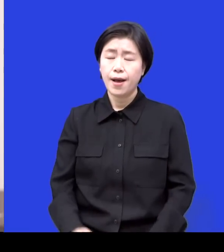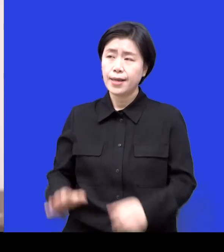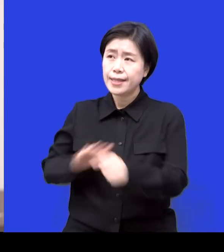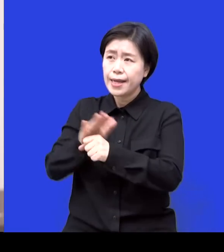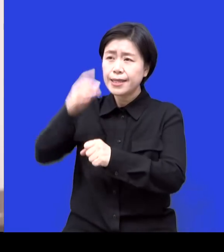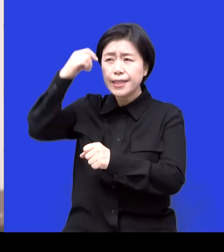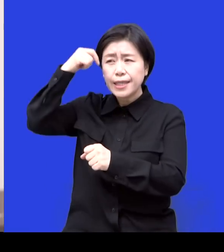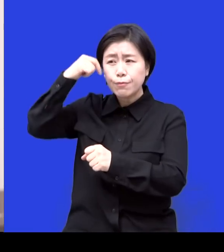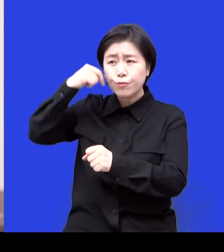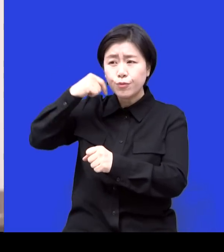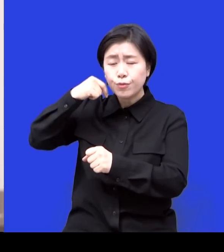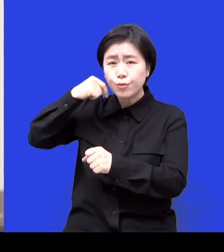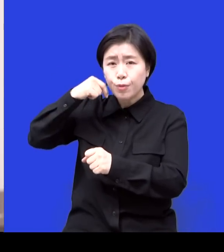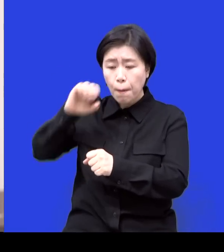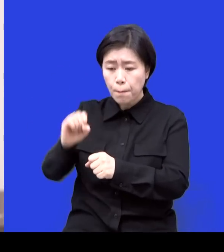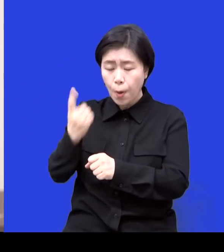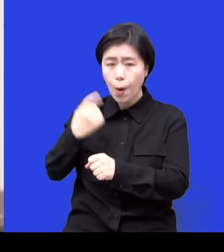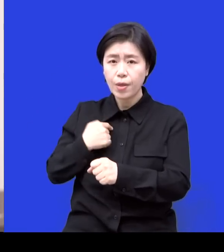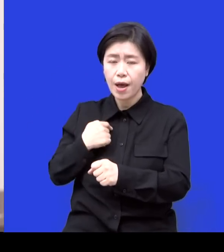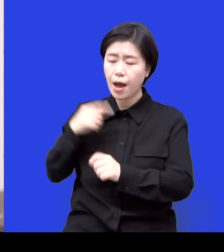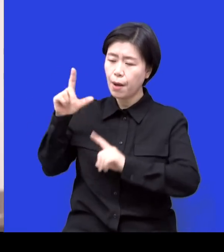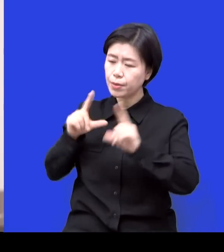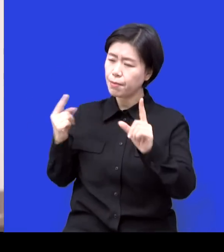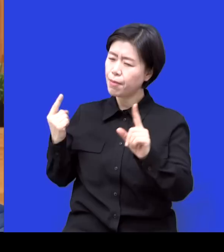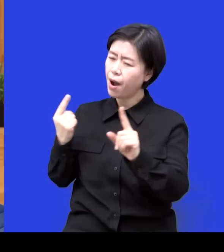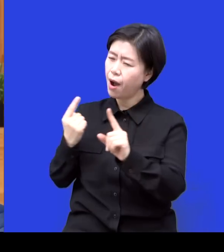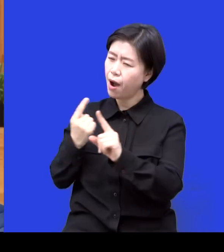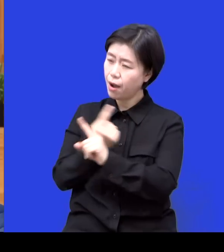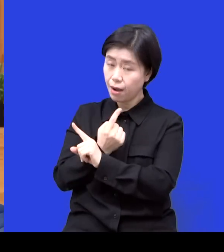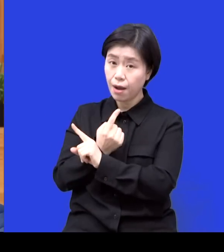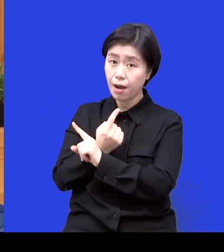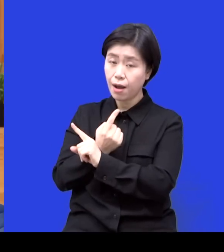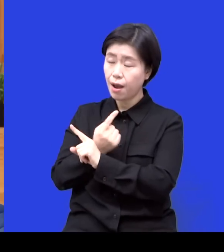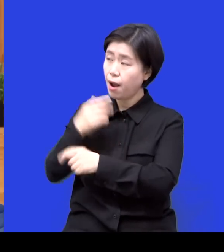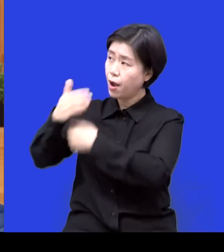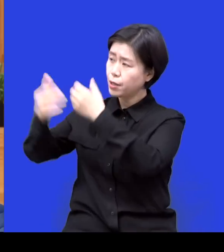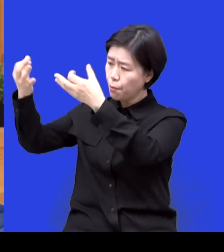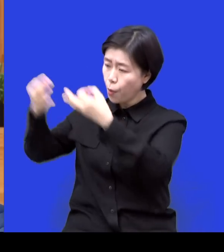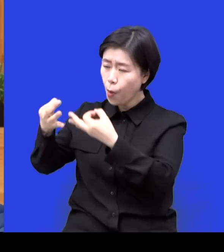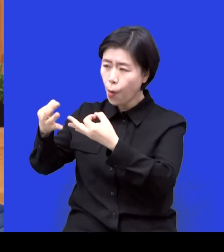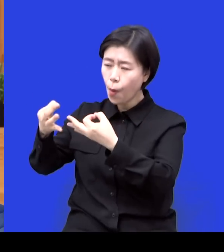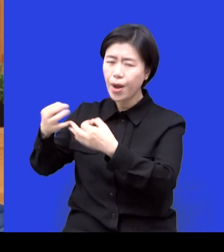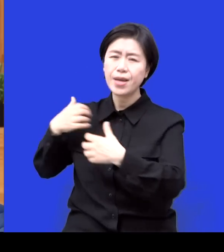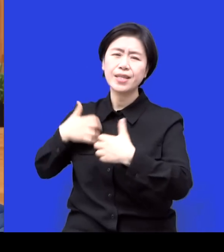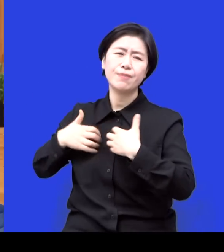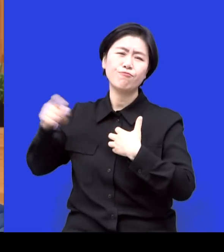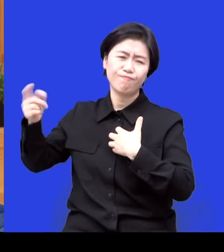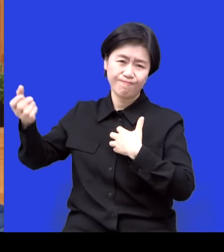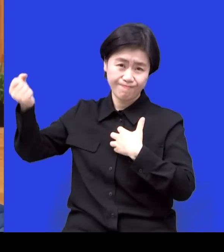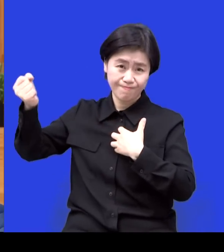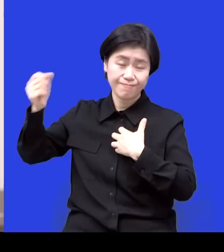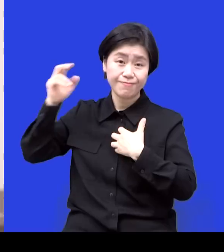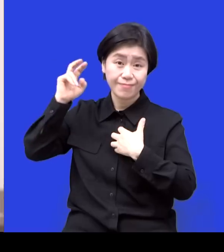변화되는 모습을 보면 얼마나 기뻐하실까라는 생각이 들어요. 저도 이렇게 기쁜데 그리고 또 정말